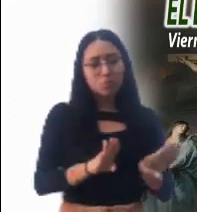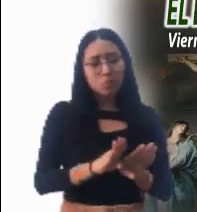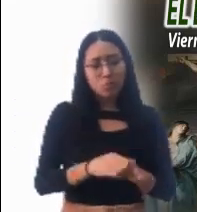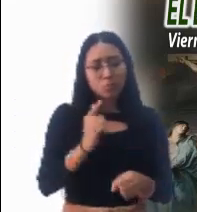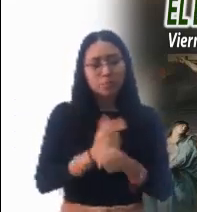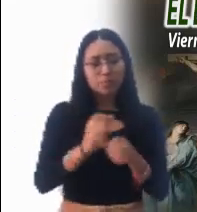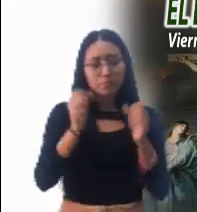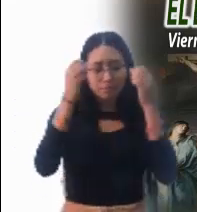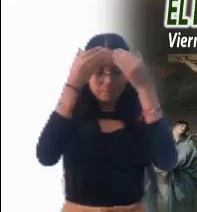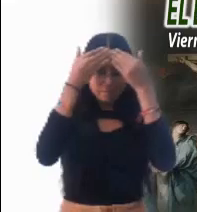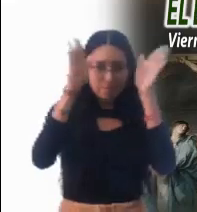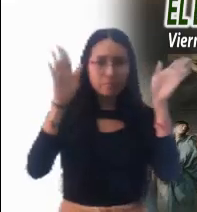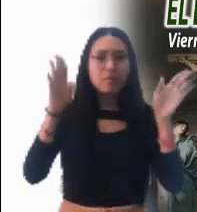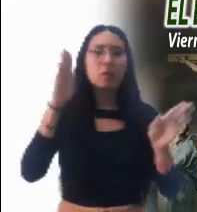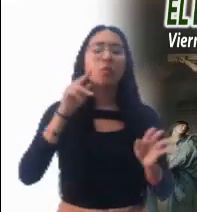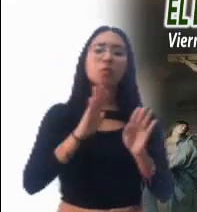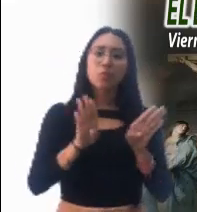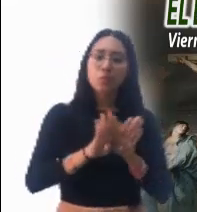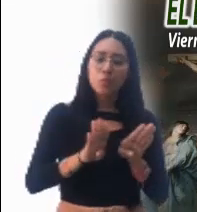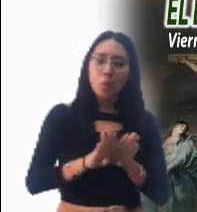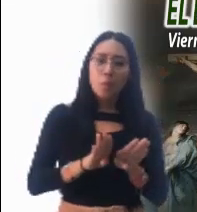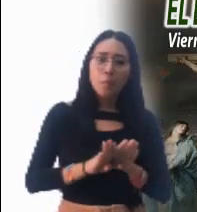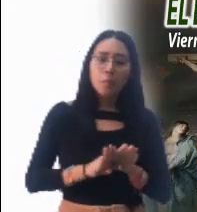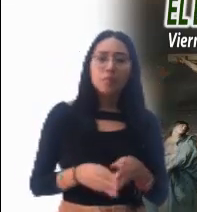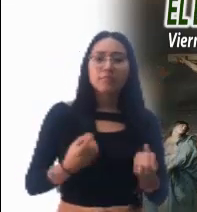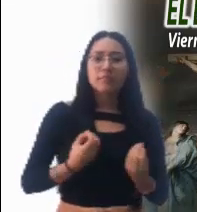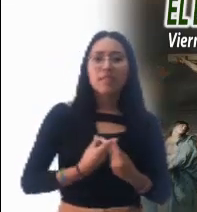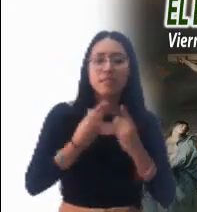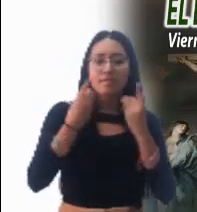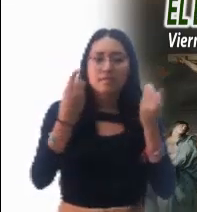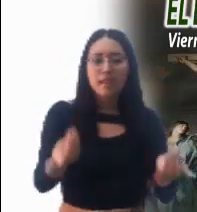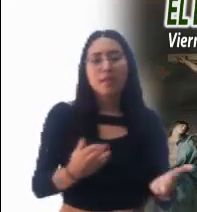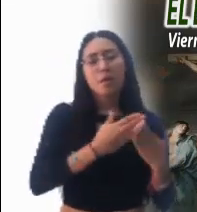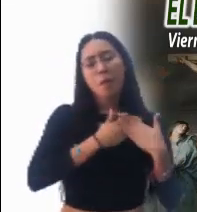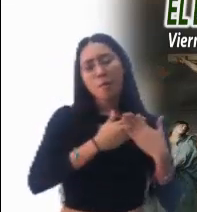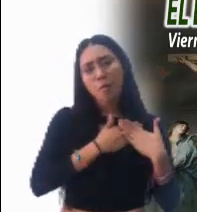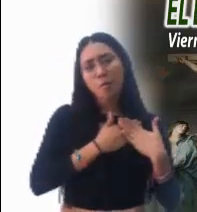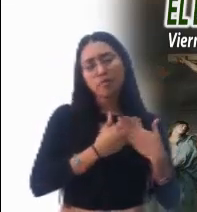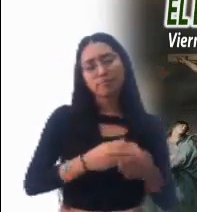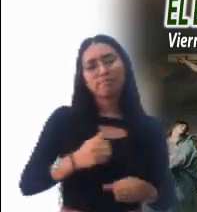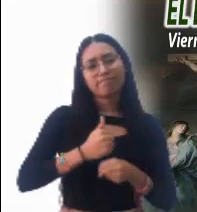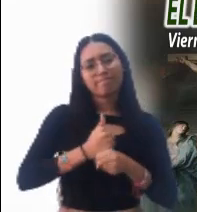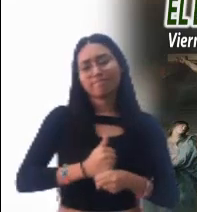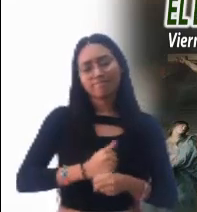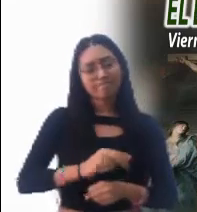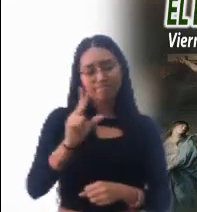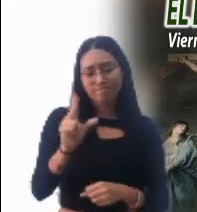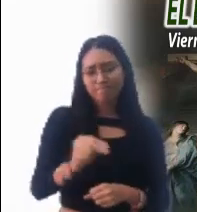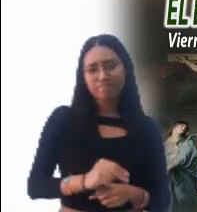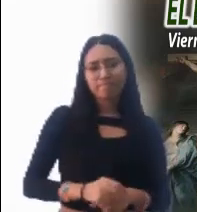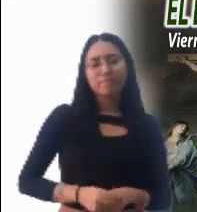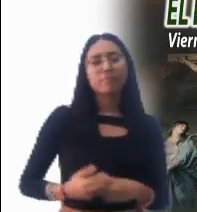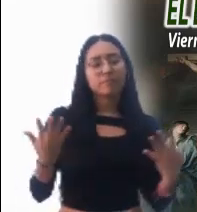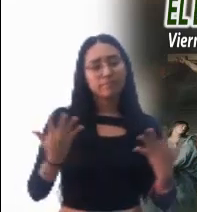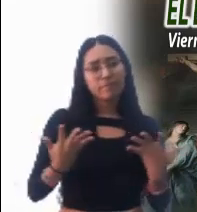descubrir también nosotros, la palabra que hecha carne viene a darle sentido a nuestras penas. Que